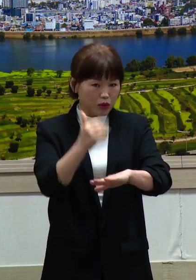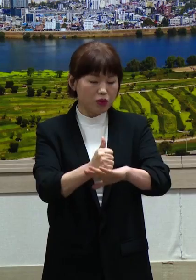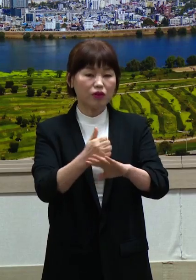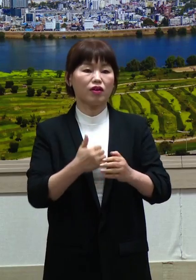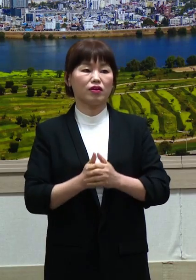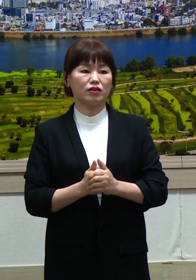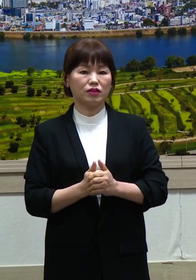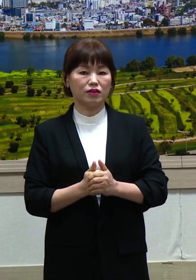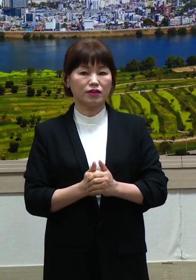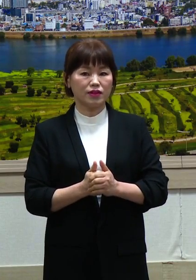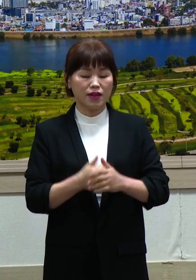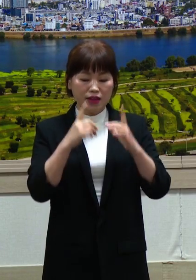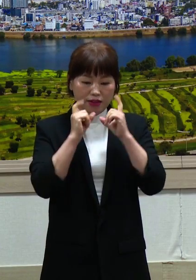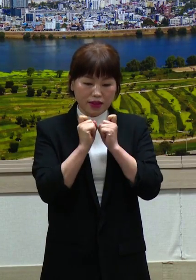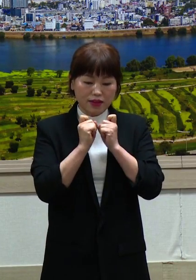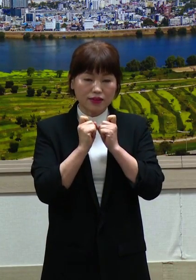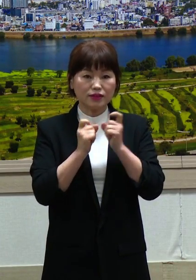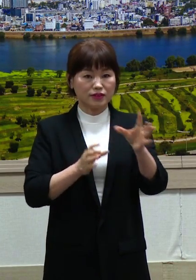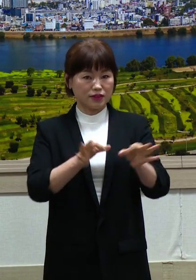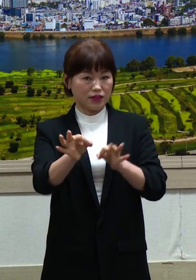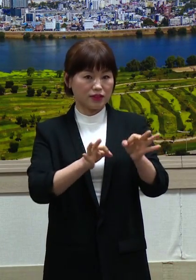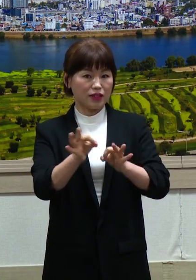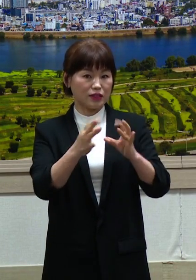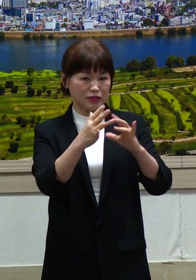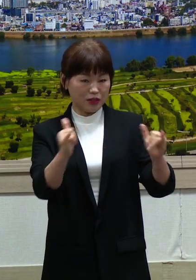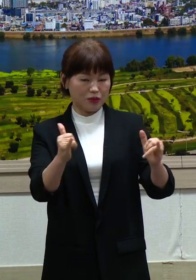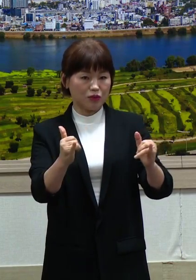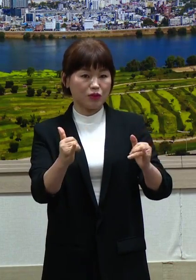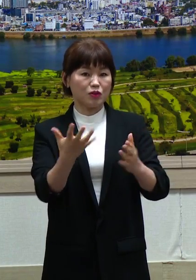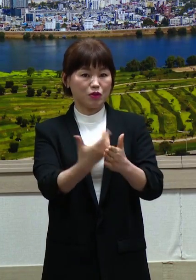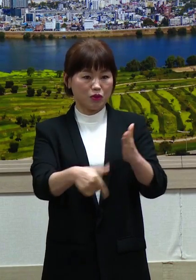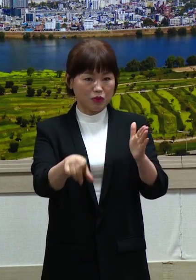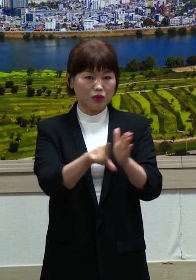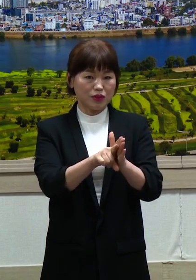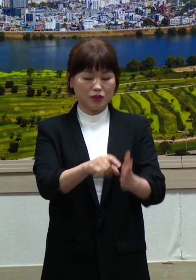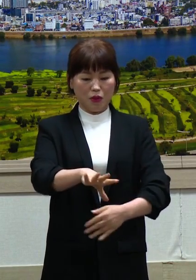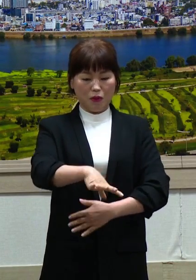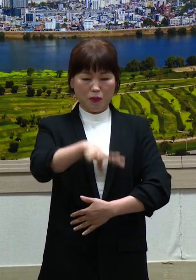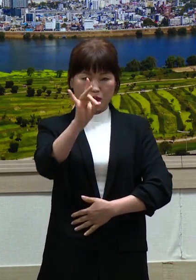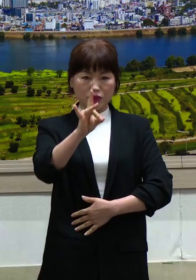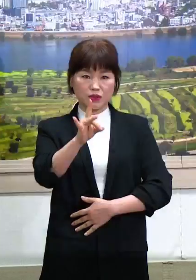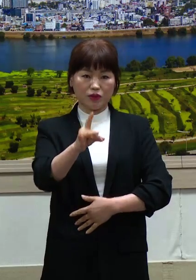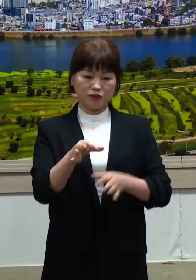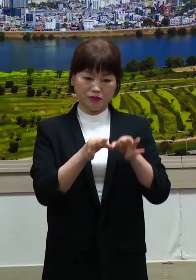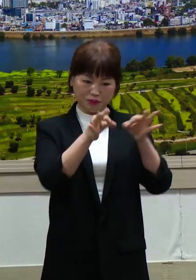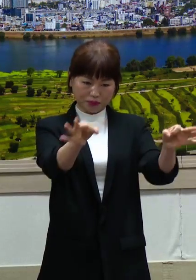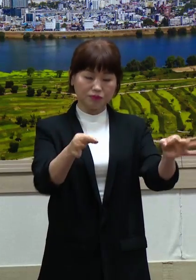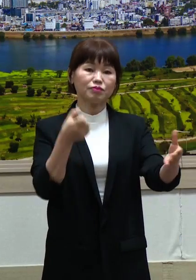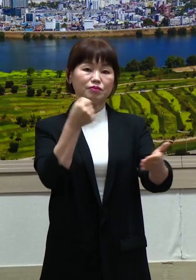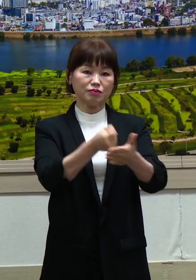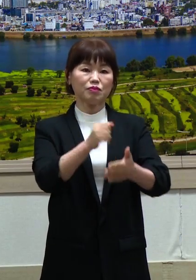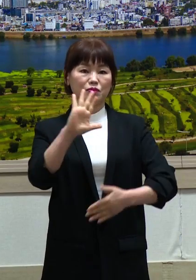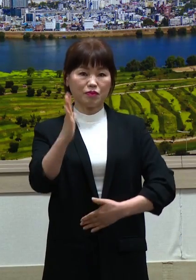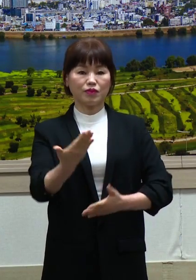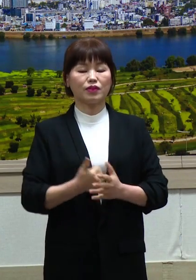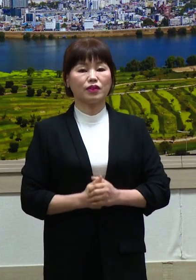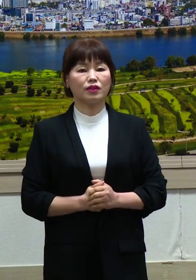본 소상공인분들을 위주로 선별 지급하는 것으로 결정하였습니다.